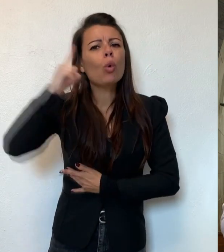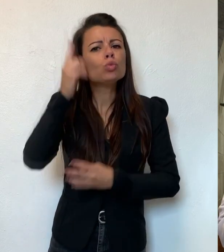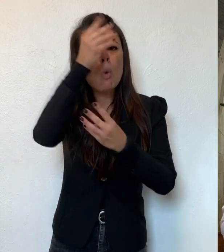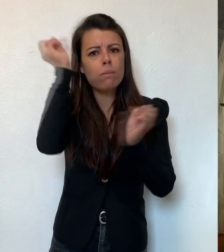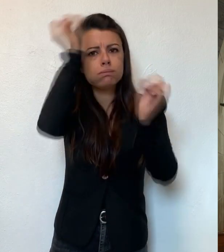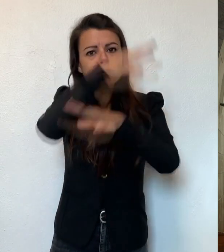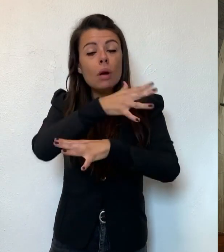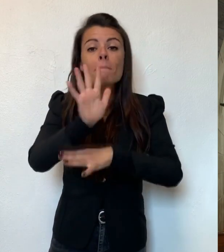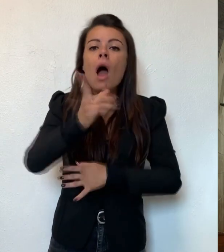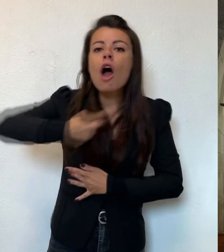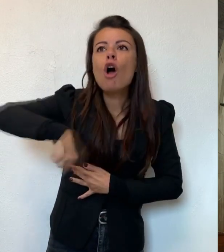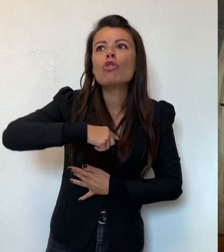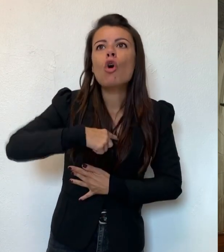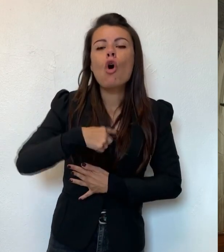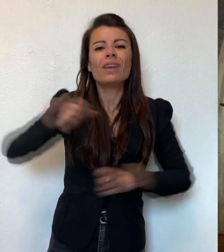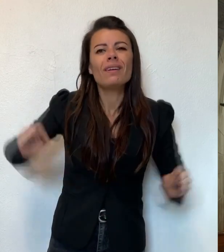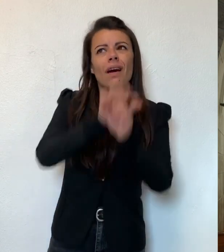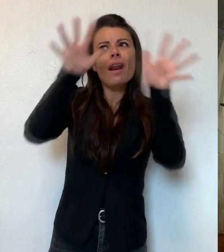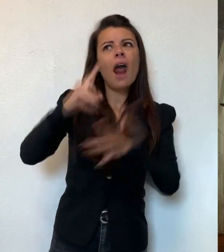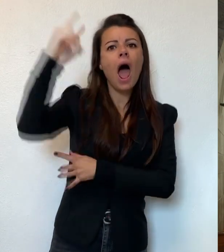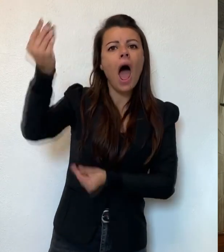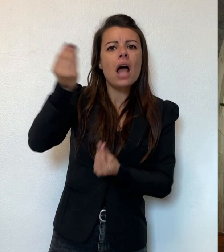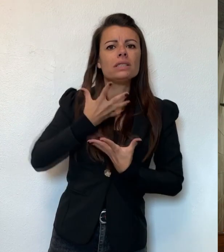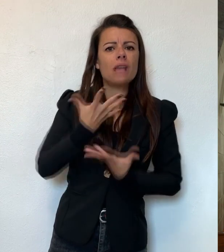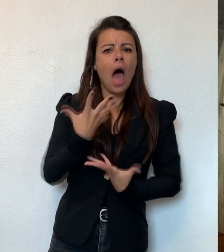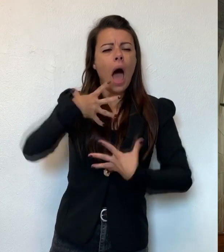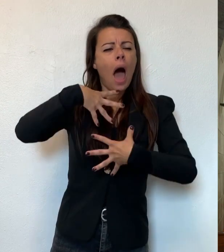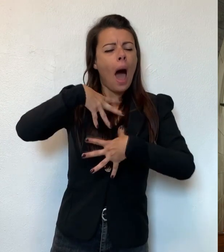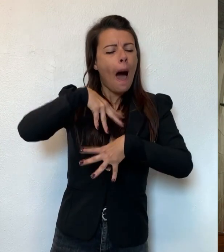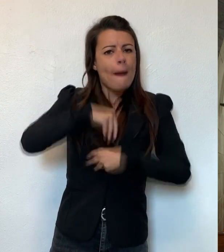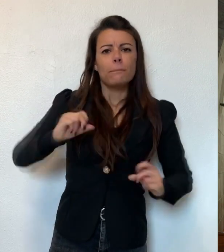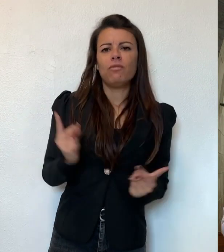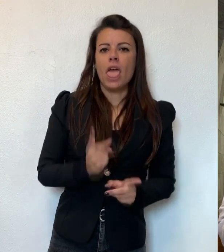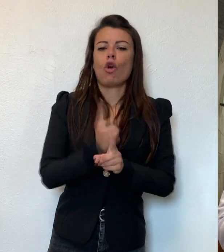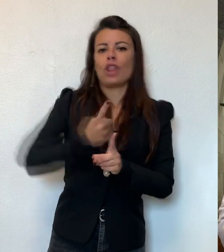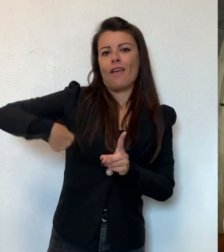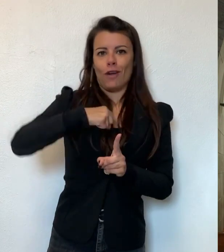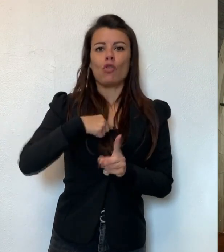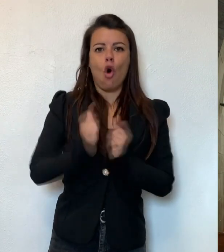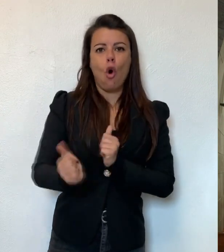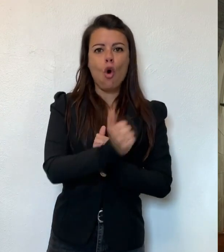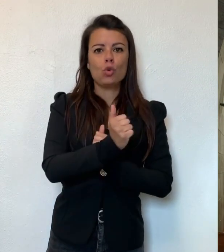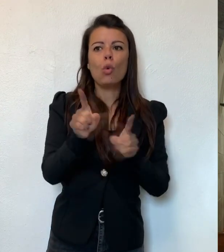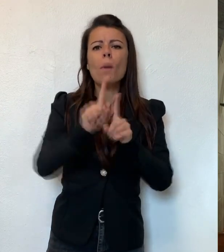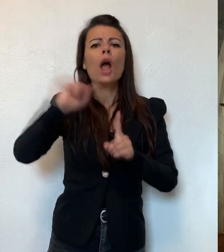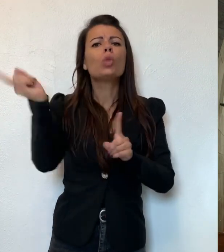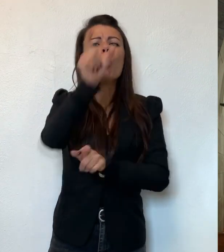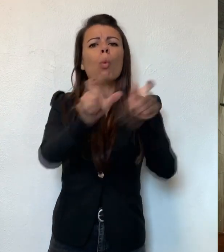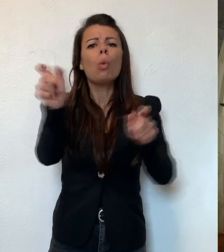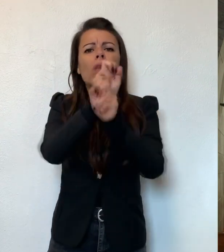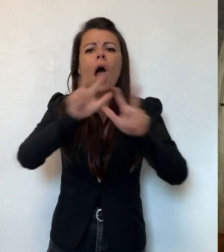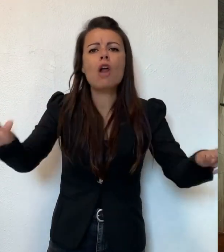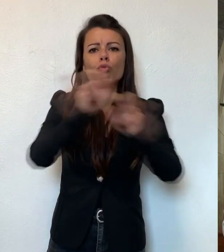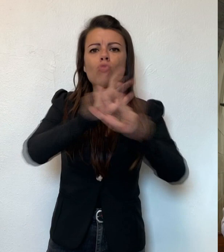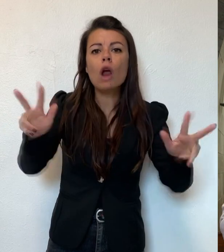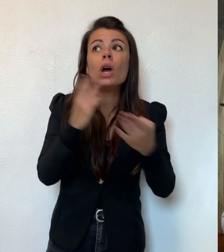sentire profondamente la pregnanza di questa grazia e annunciarla a tutti. Sentire che il Signore è venuto